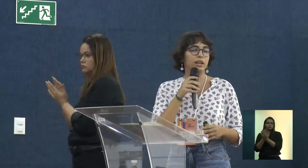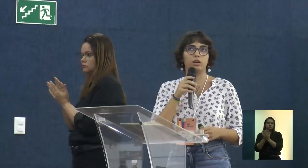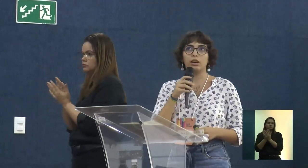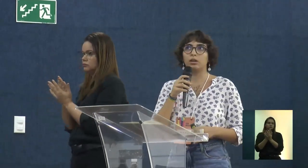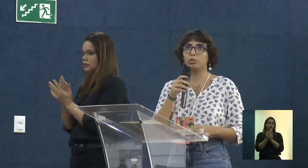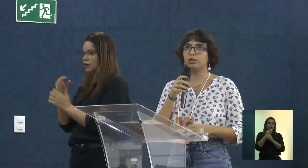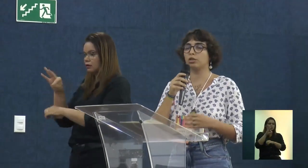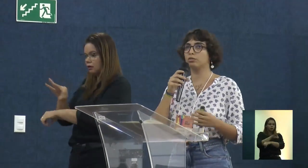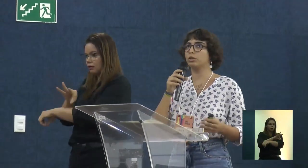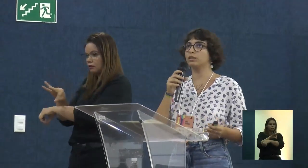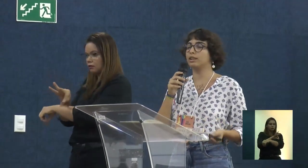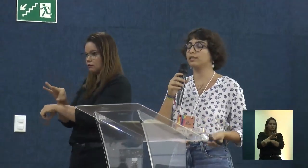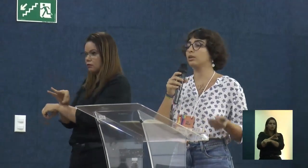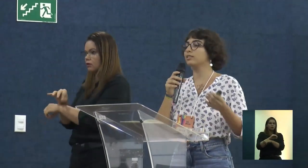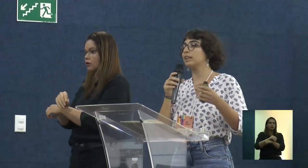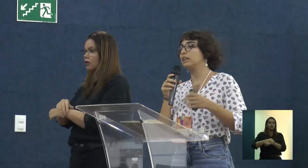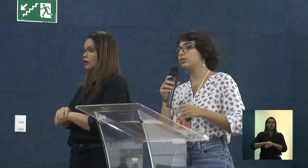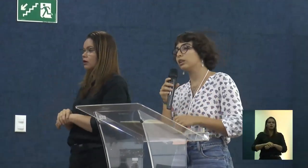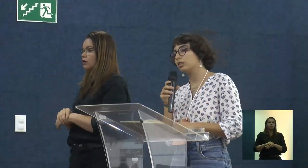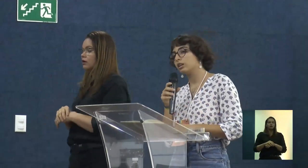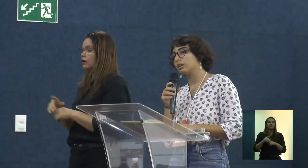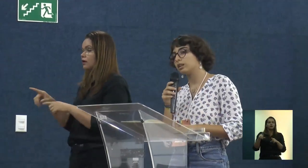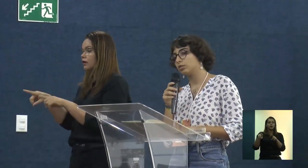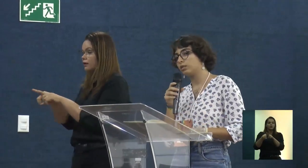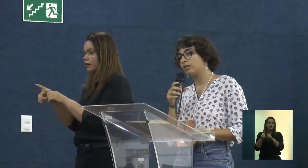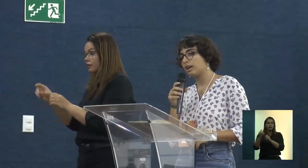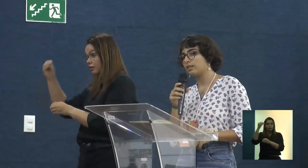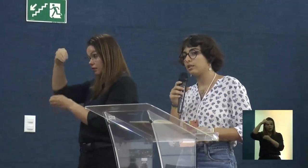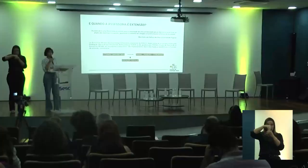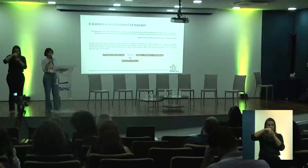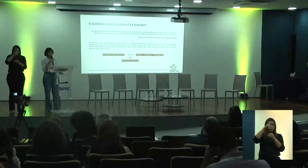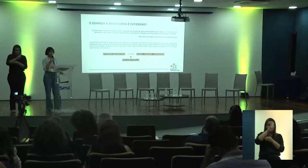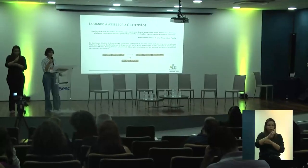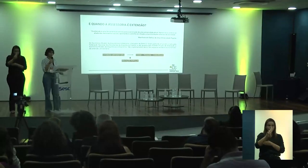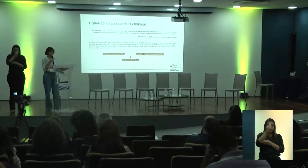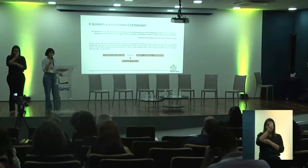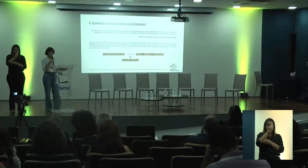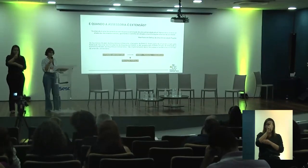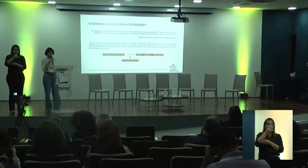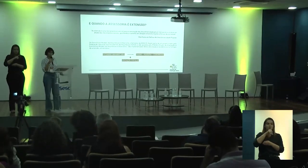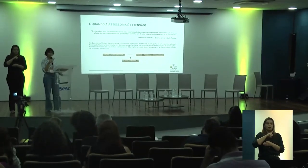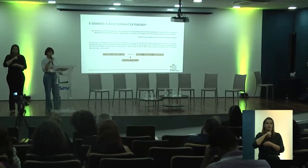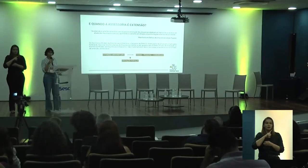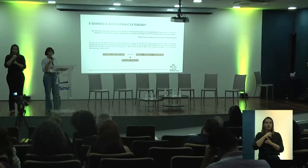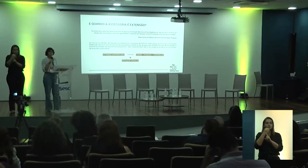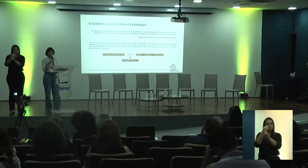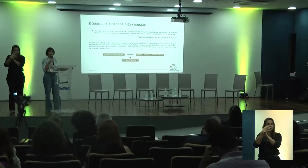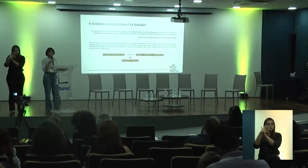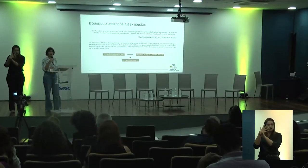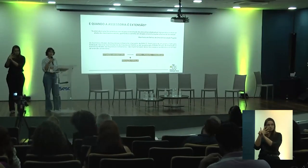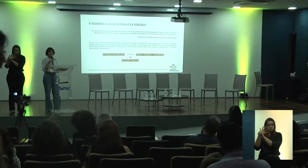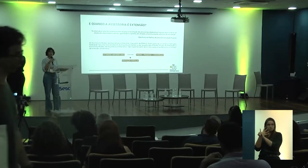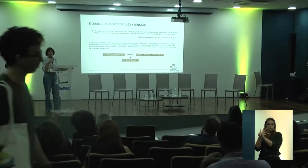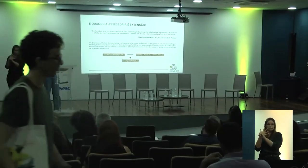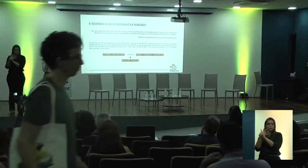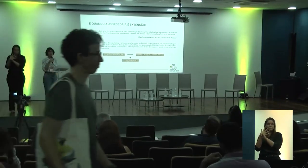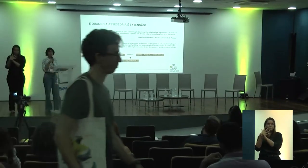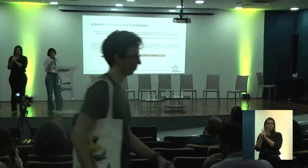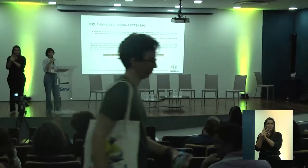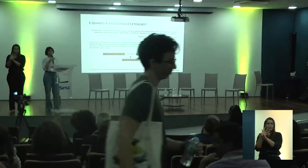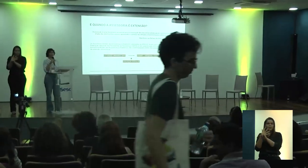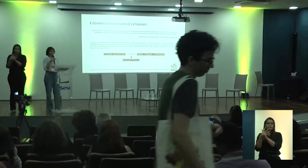os histórios modelos são inseridos dentro das universidades enquanto atividade extensionista. E aí,